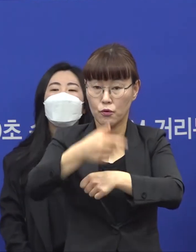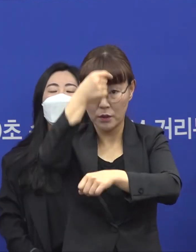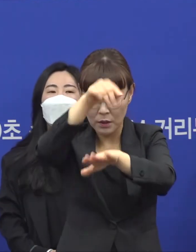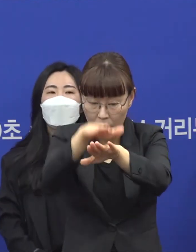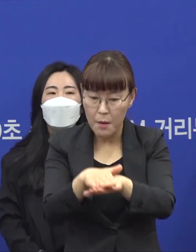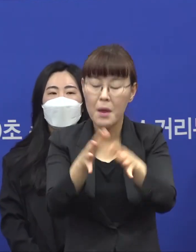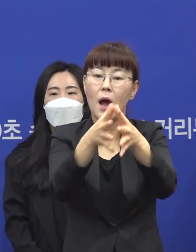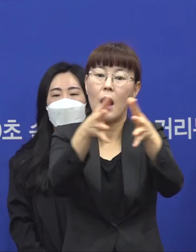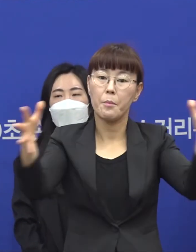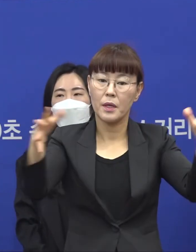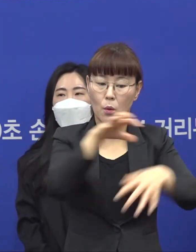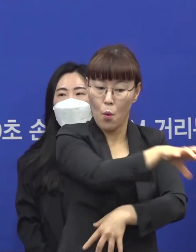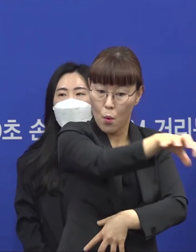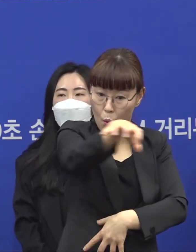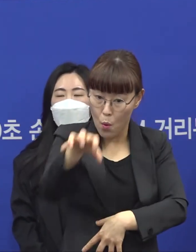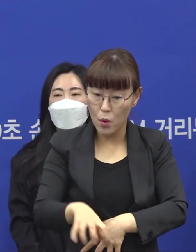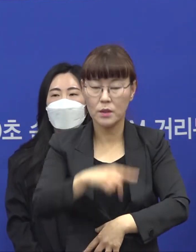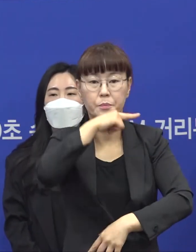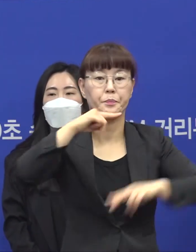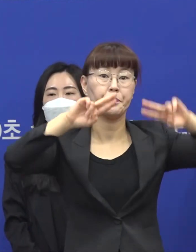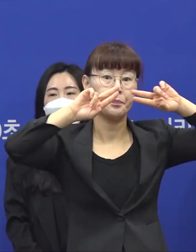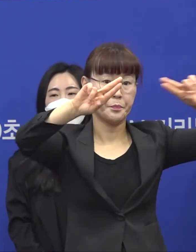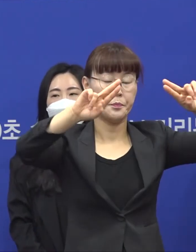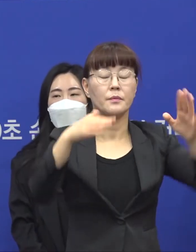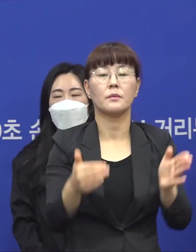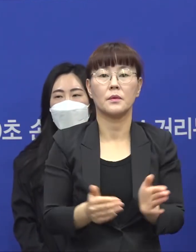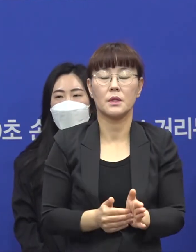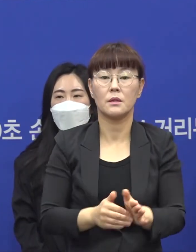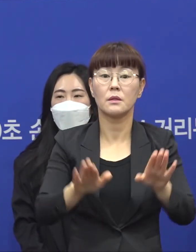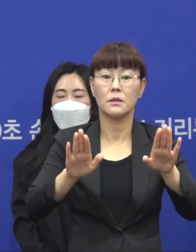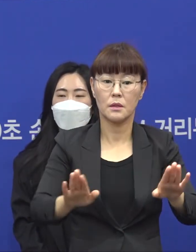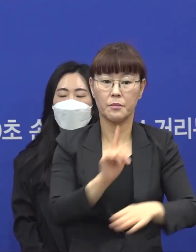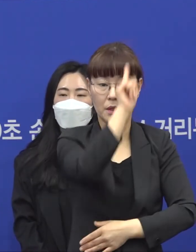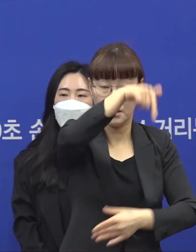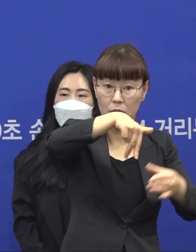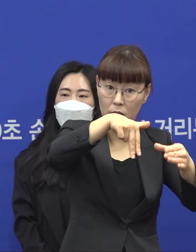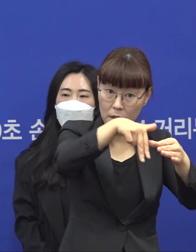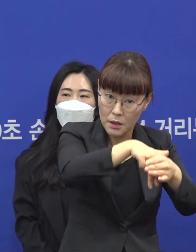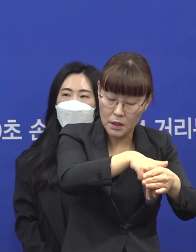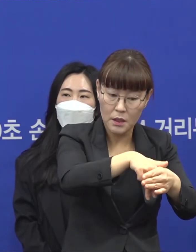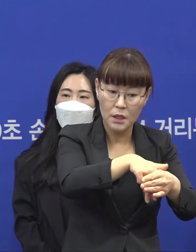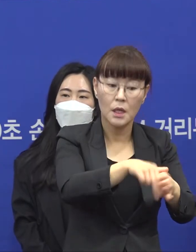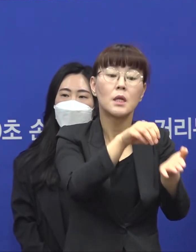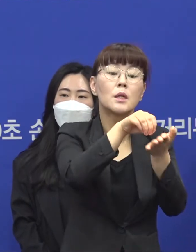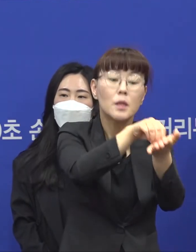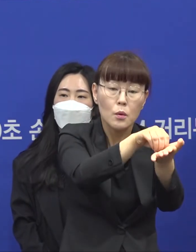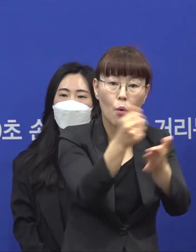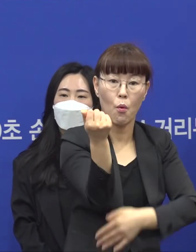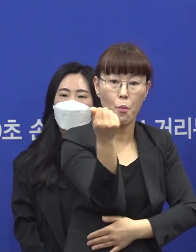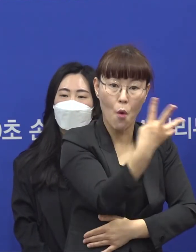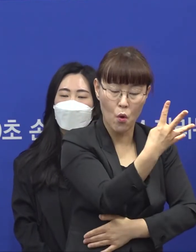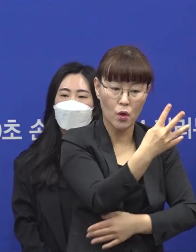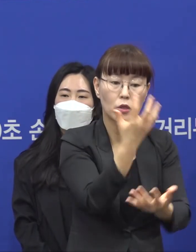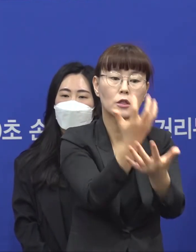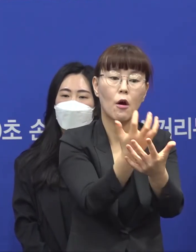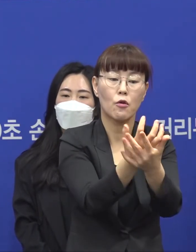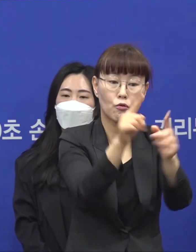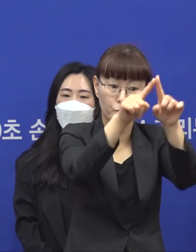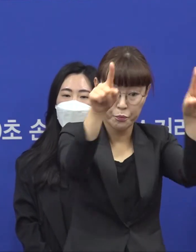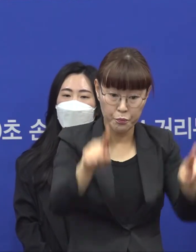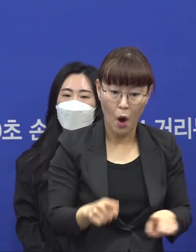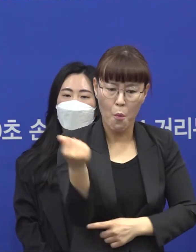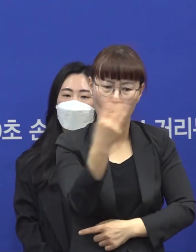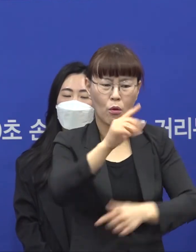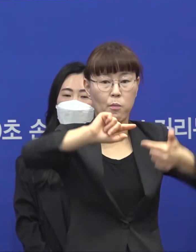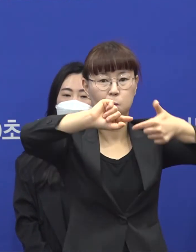아파트에 대해서 감유를 실시했습니다. 그 과정에서 신천지 예수교회의 실제 등록번호하고 등기부상 기재번호가